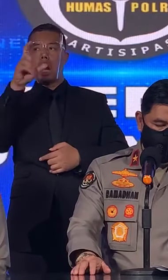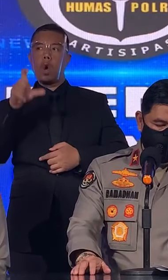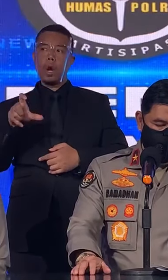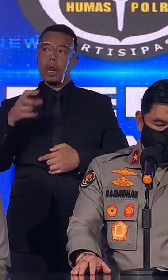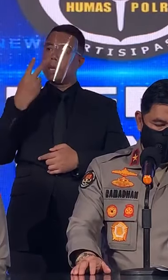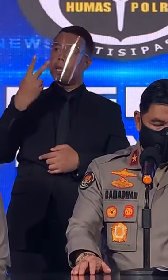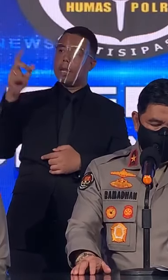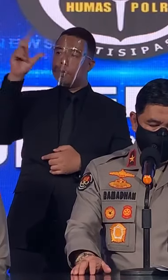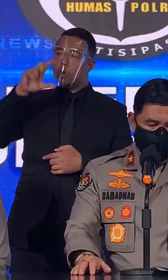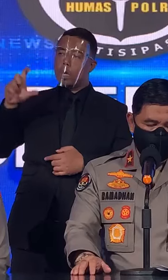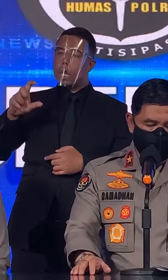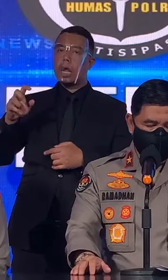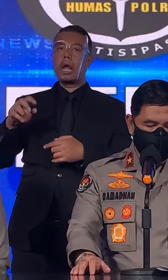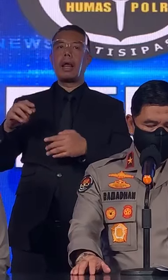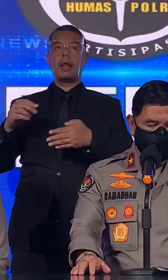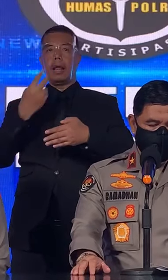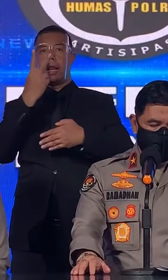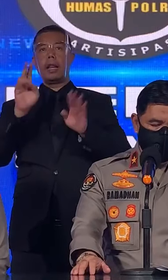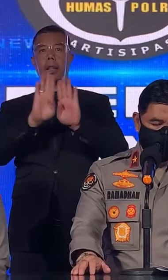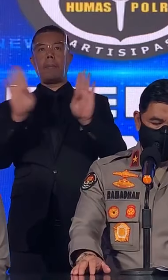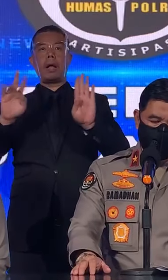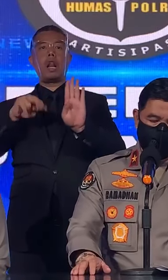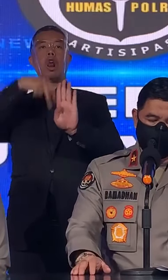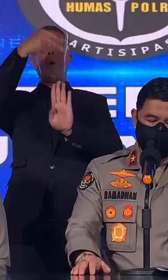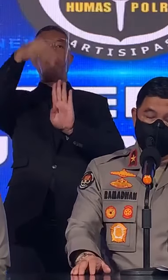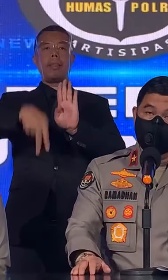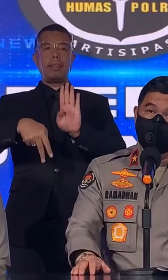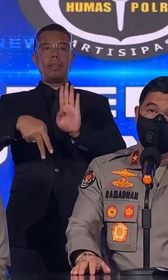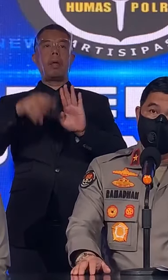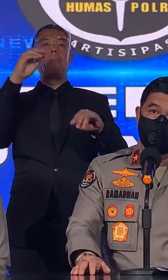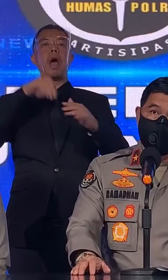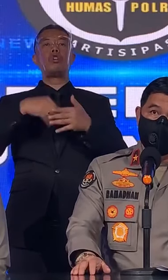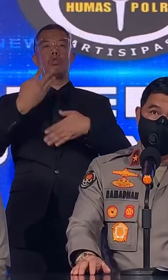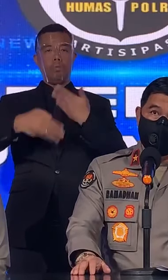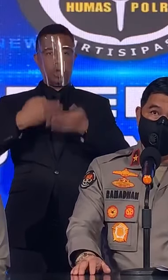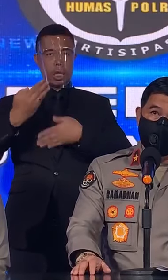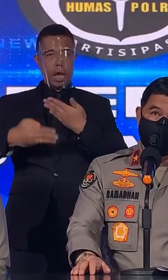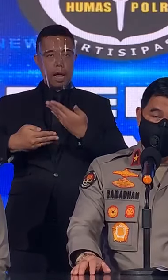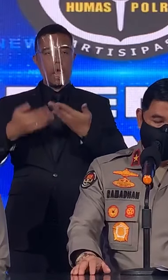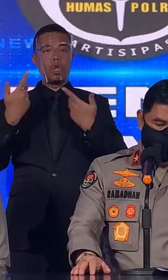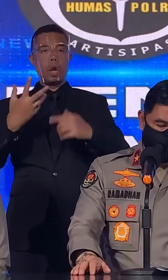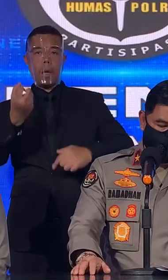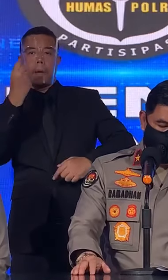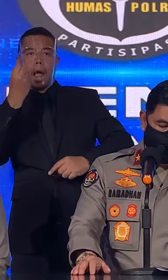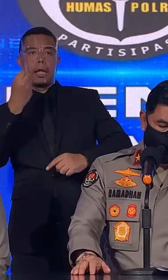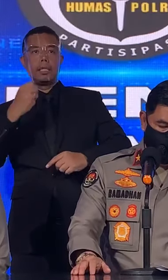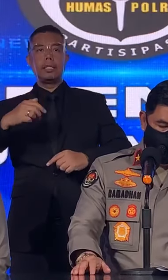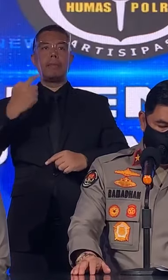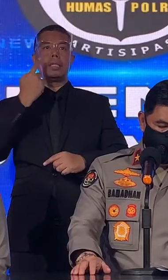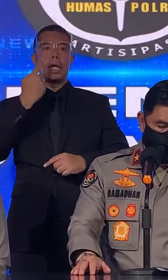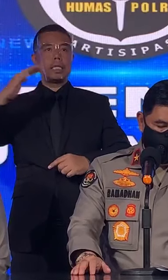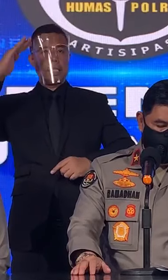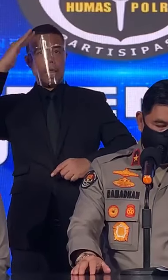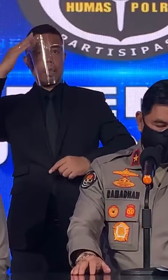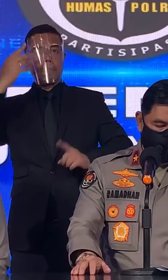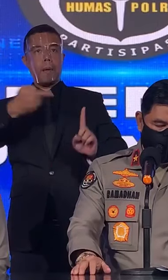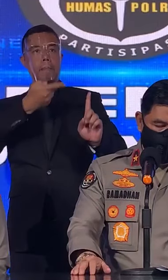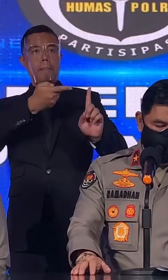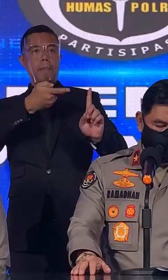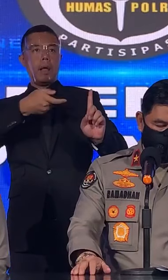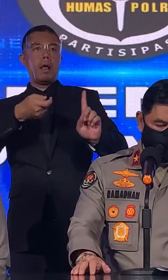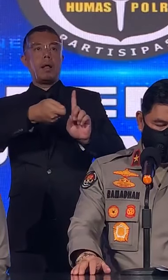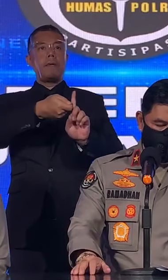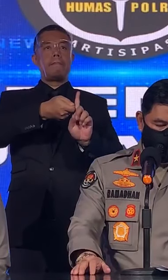melompat pagar perusahaan tersebut, kemudian mengancam saksi dengan